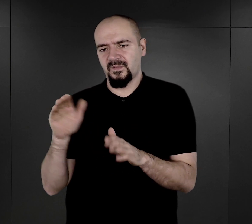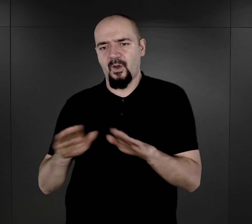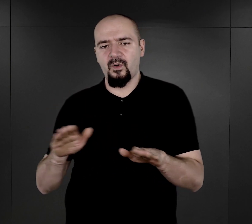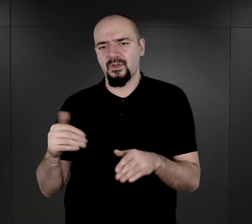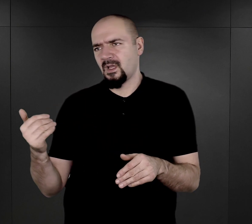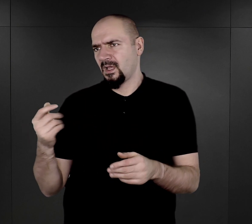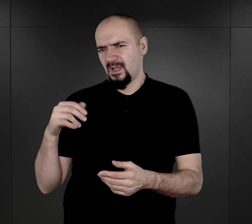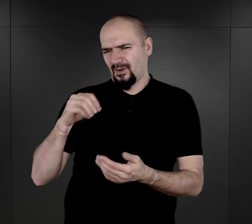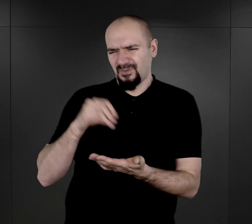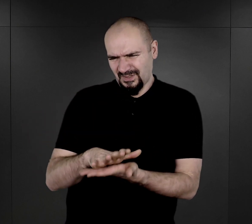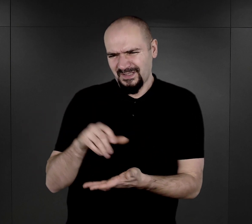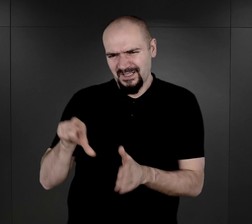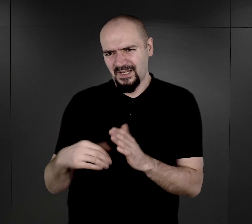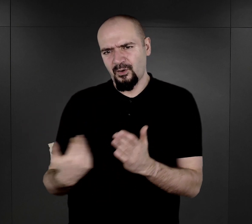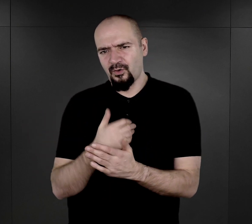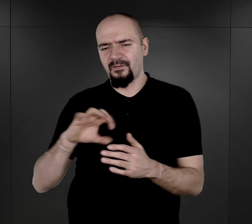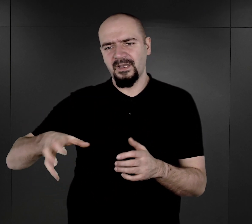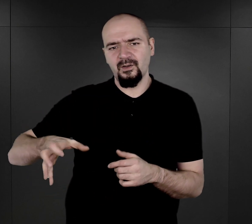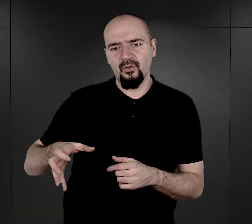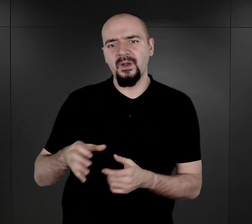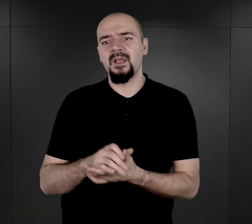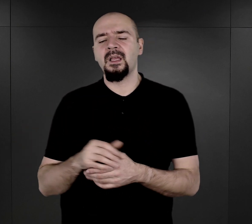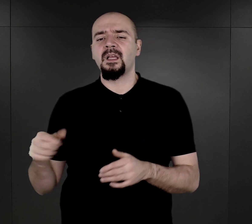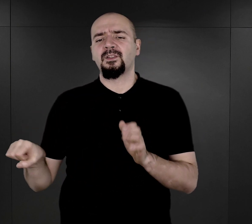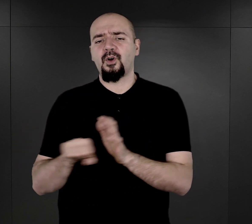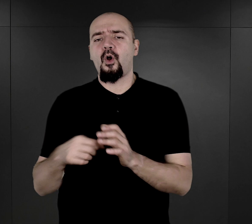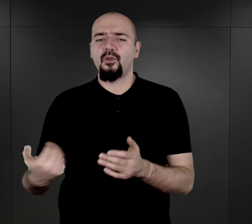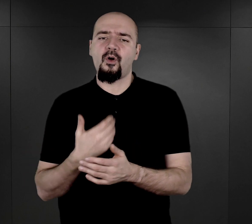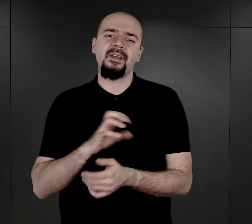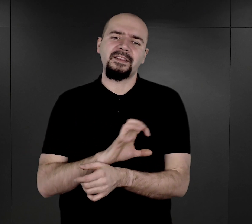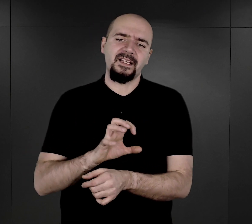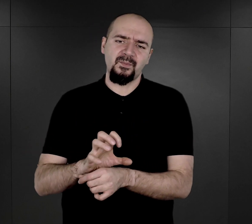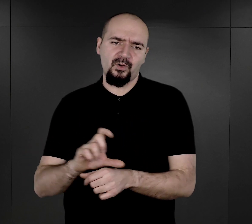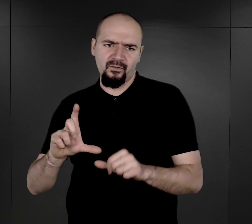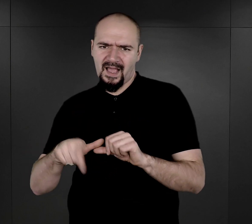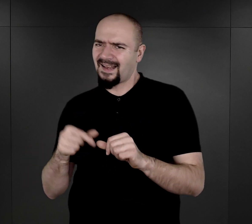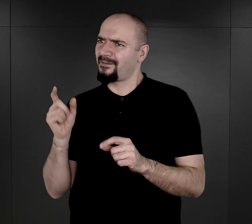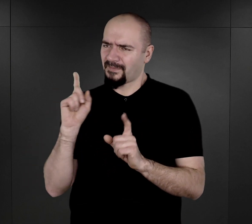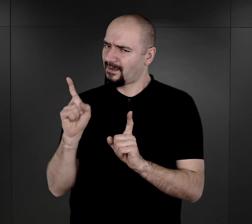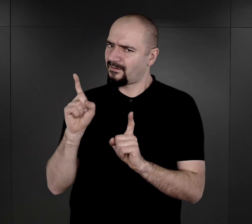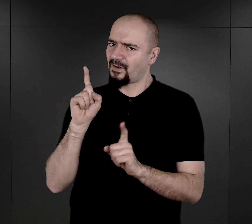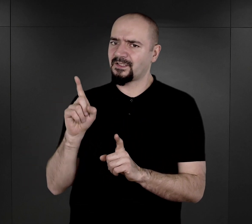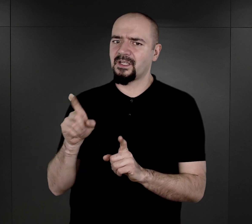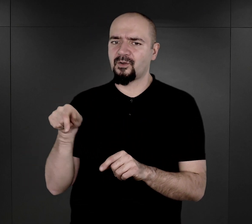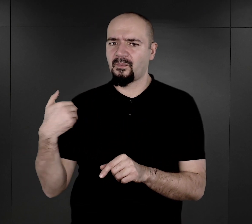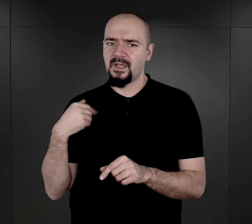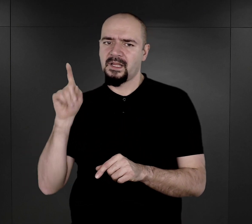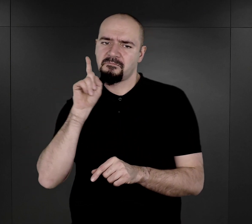jak to się określa w terminologii obozowej, do nowych transportów. Ale właśnie to byli albo mężczyźni, potem albo